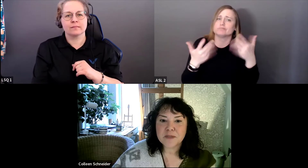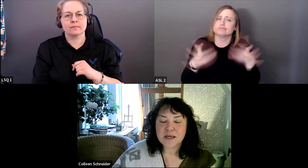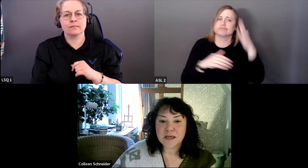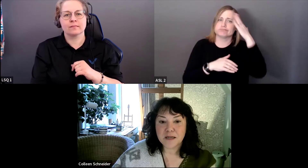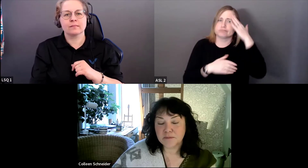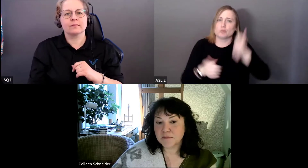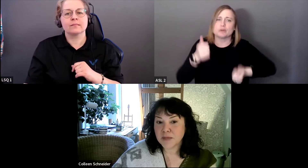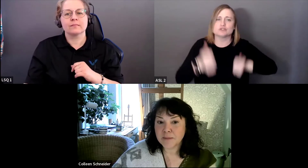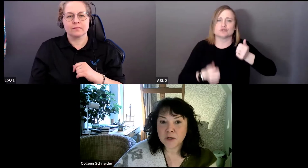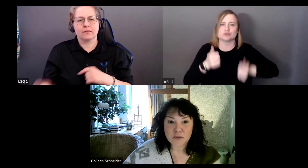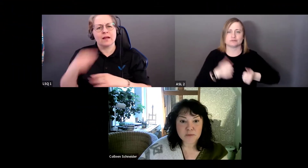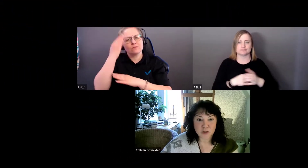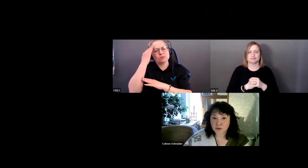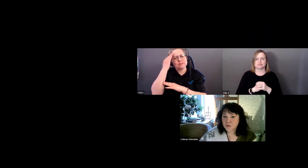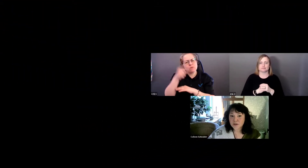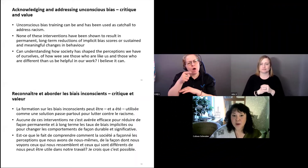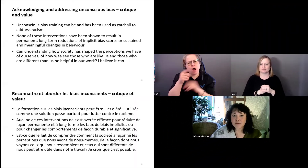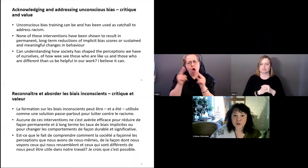thème pour vous ou non.